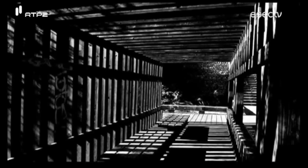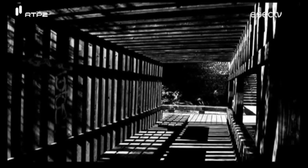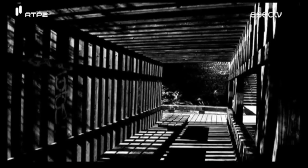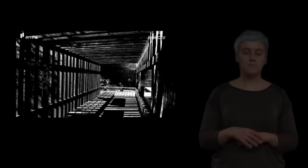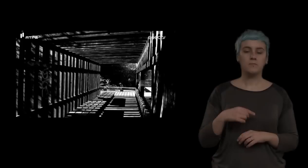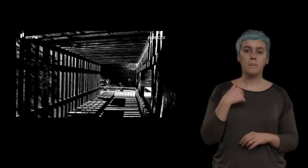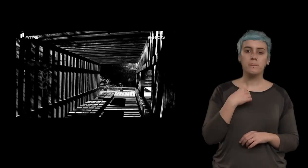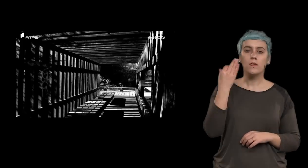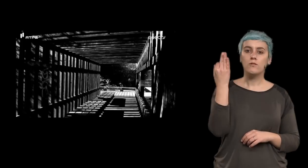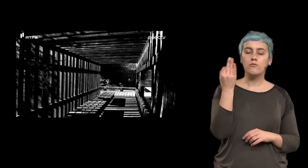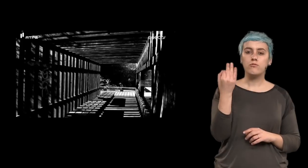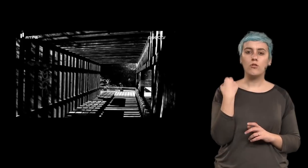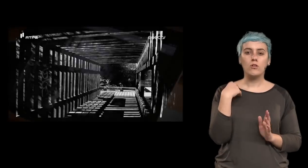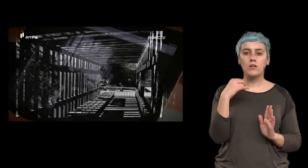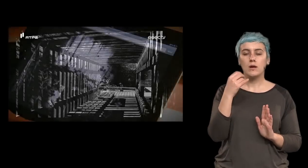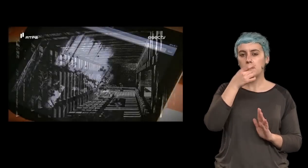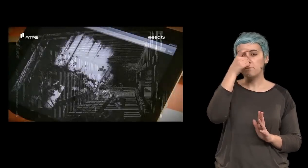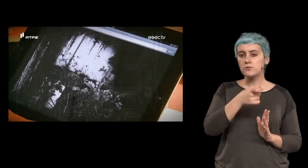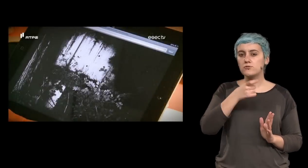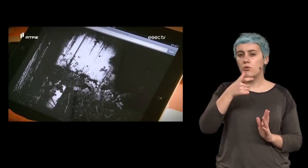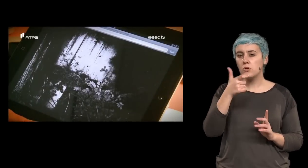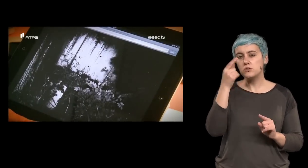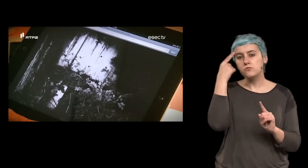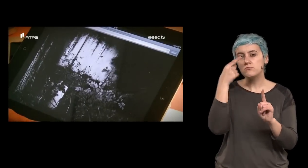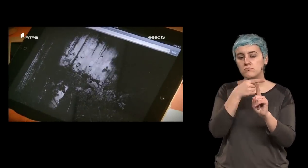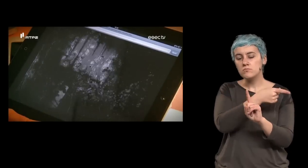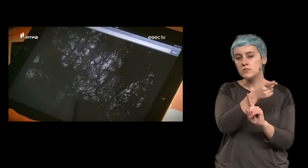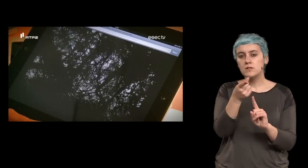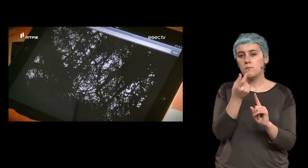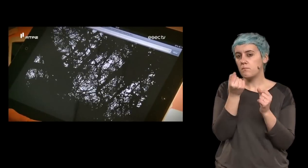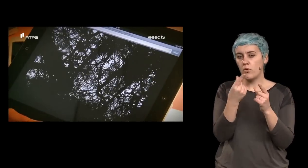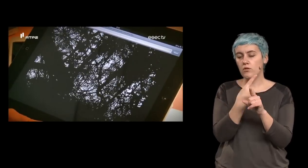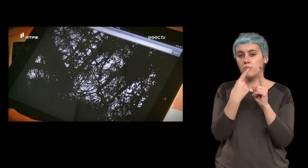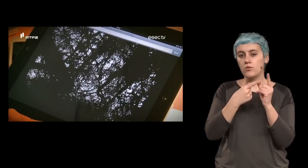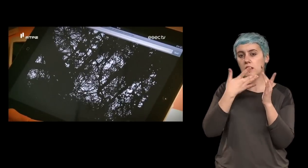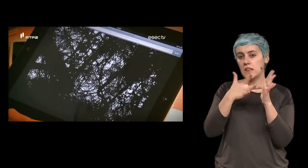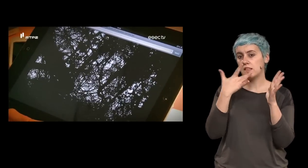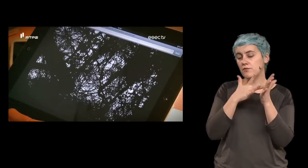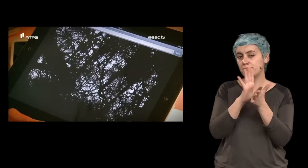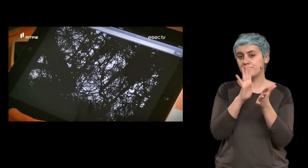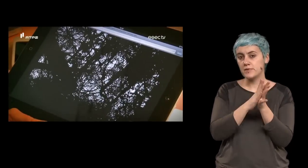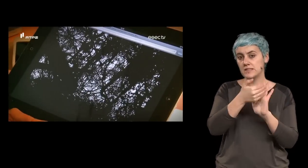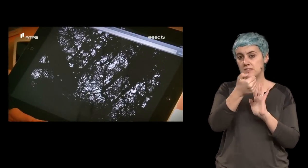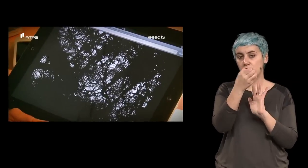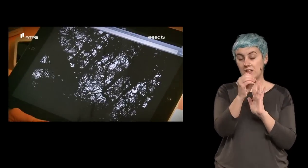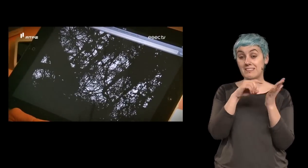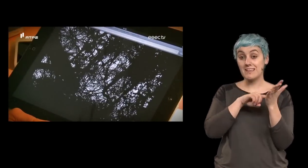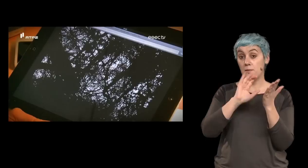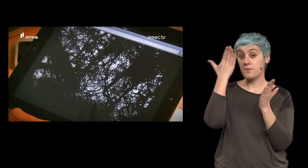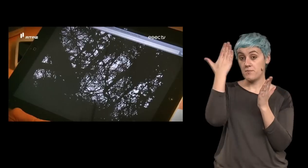Eu estipulei um número muito pequeno de receptores, na verdade, não A edição é limitada a 50 e este é o primeiro de três volumes, não